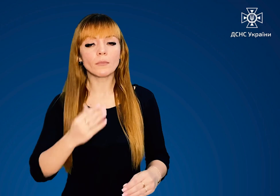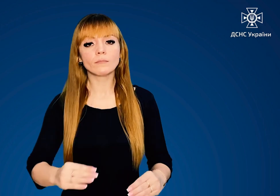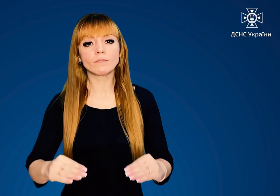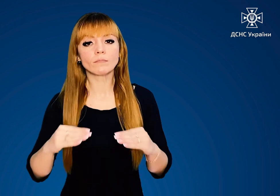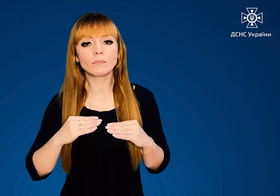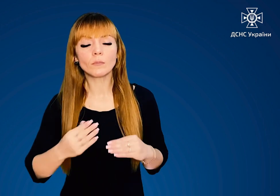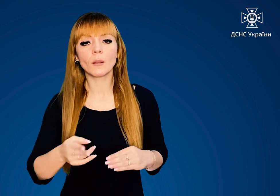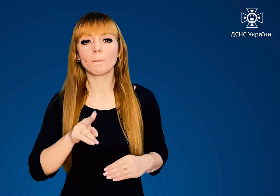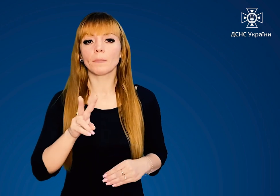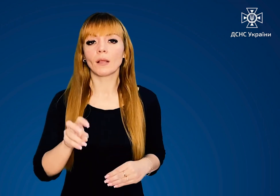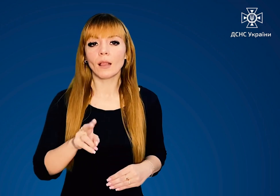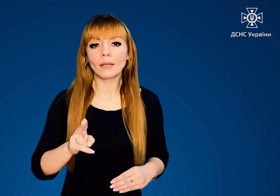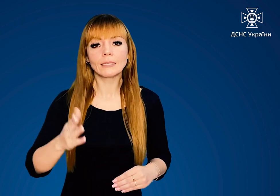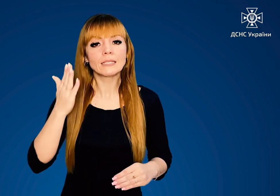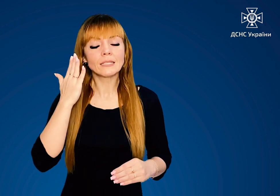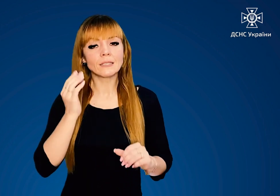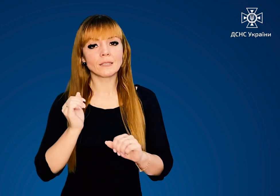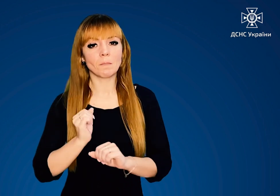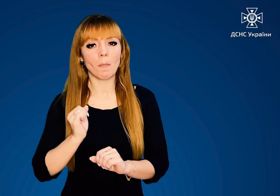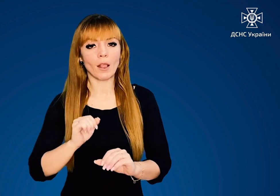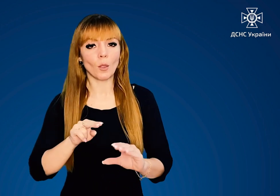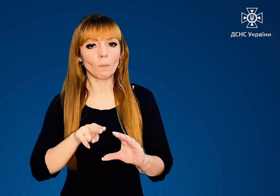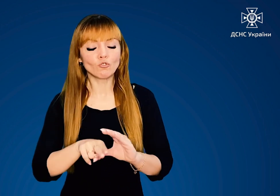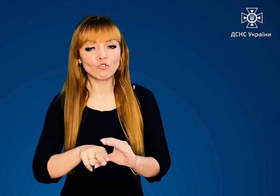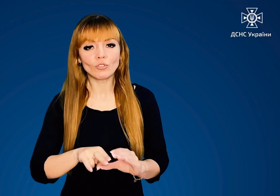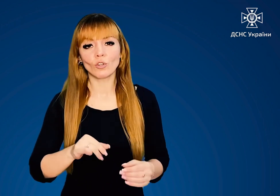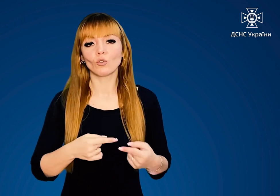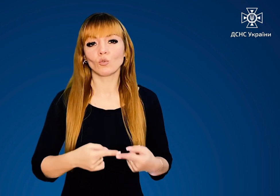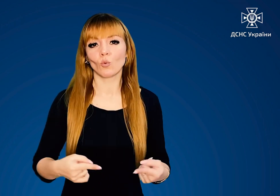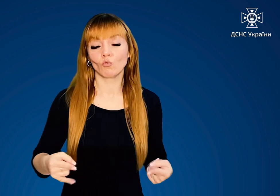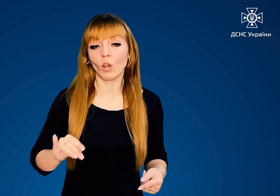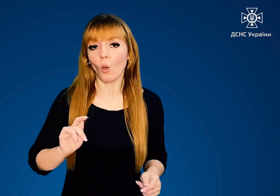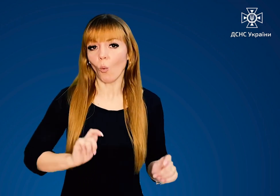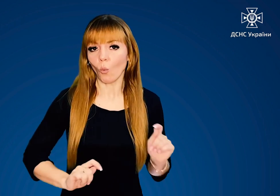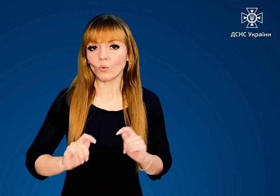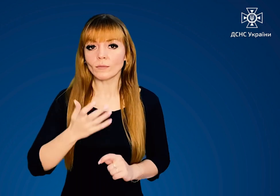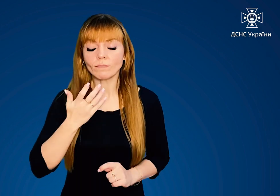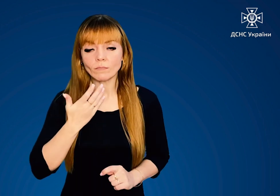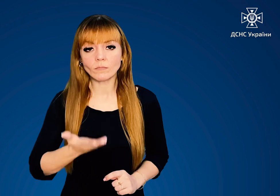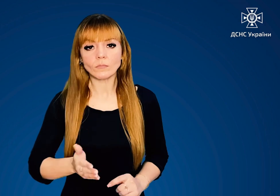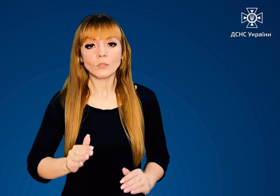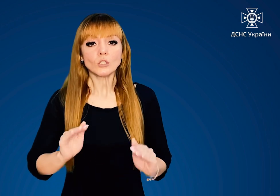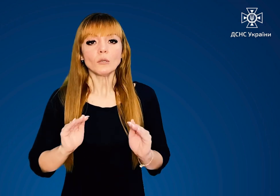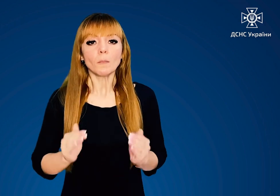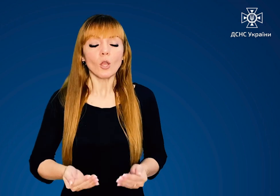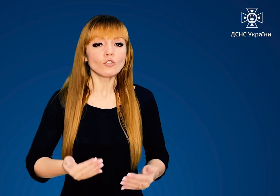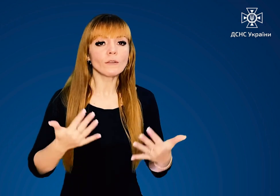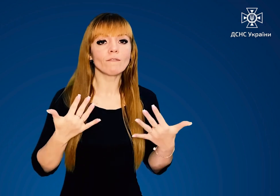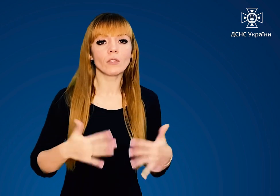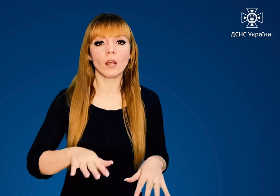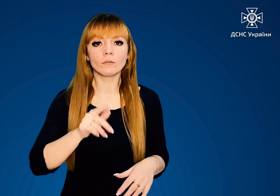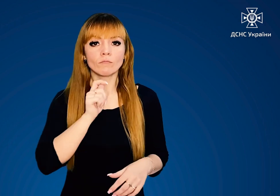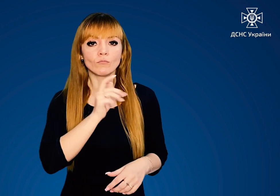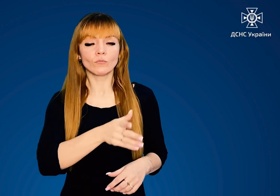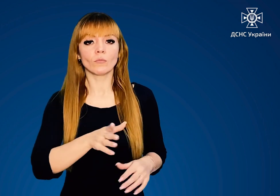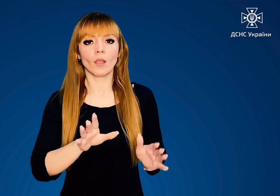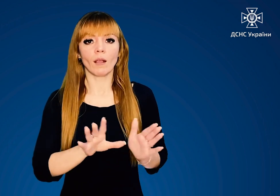ковдри, пледи, спальні мішки тощо та одяг Зменшіть втрати тепла та